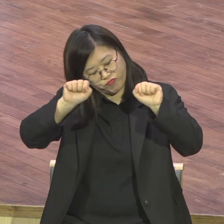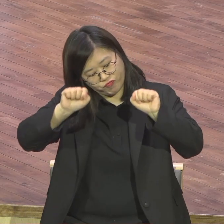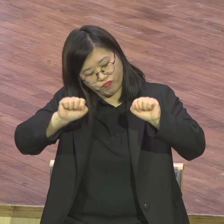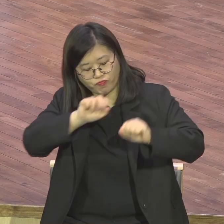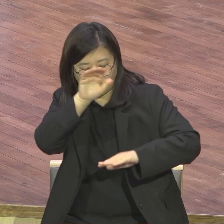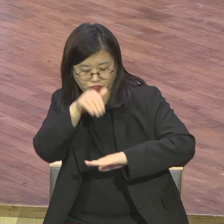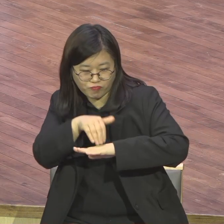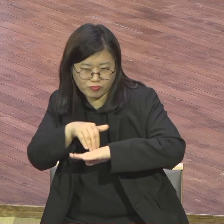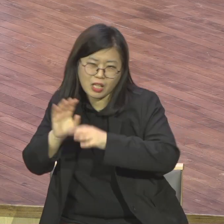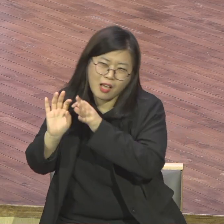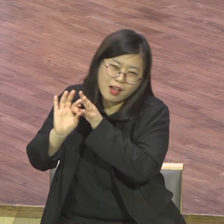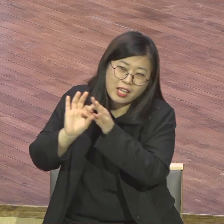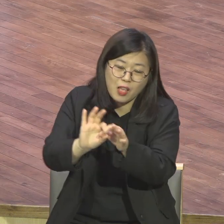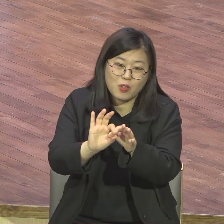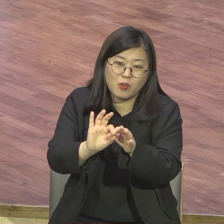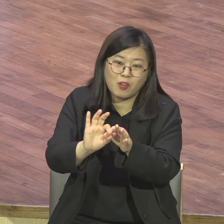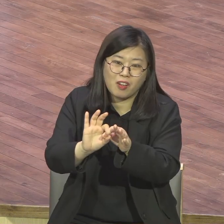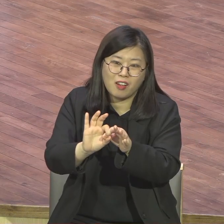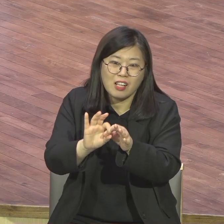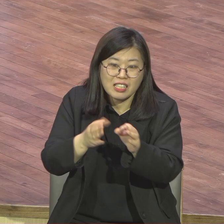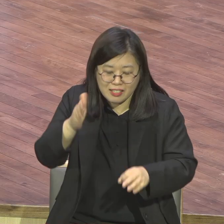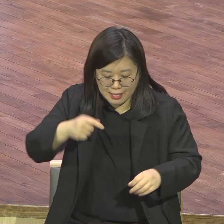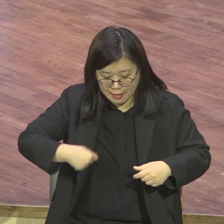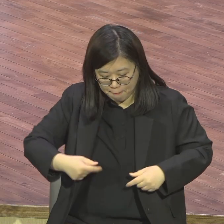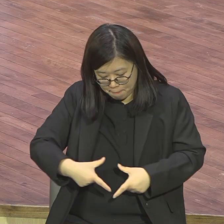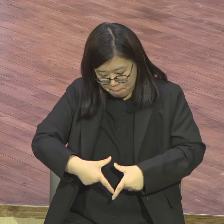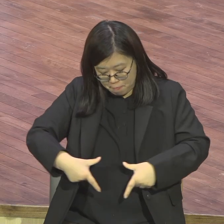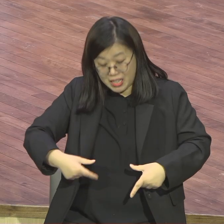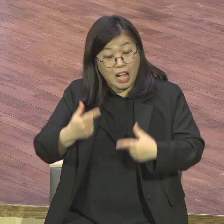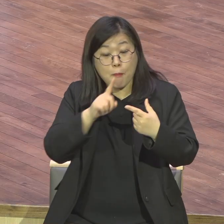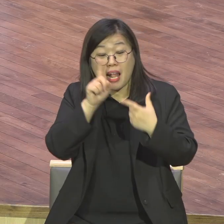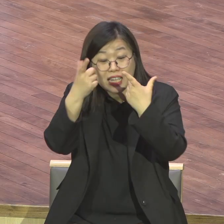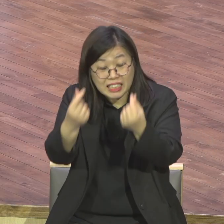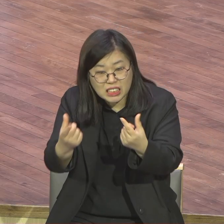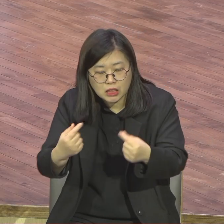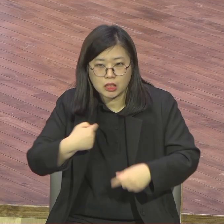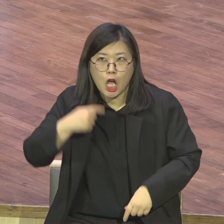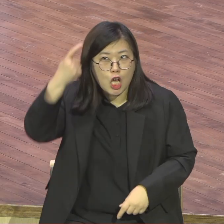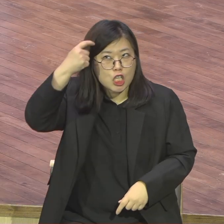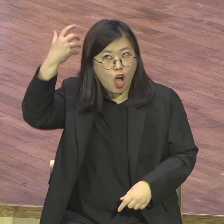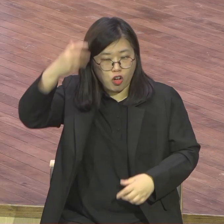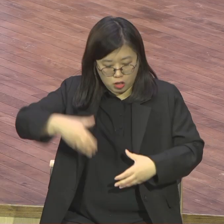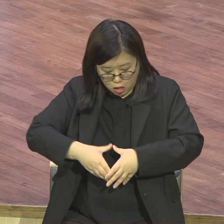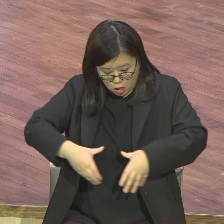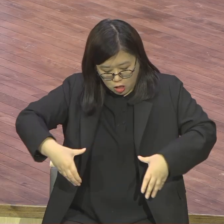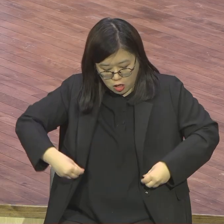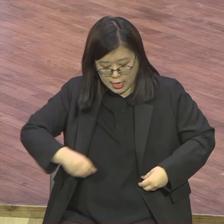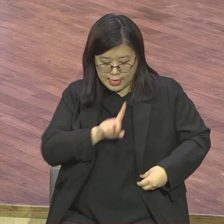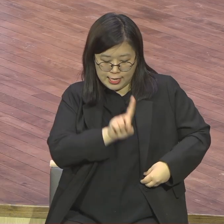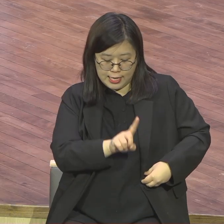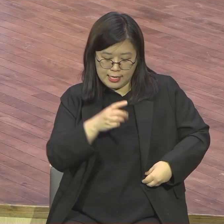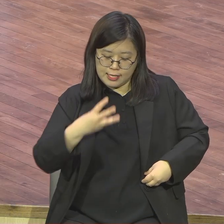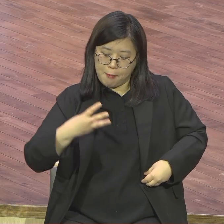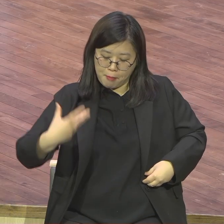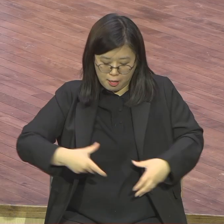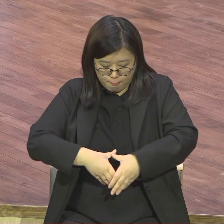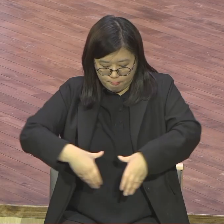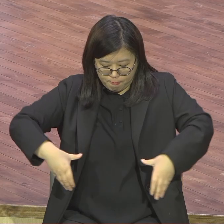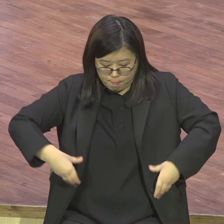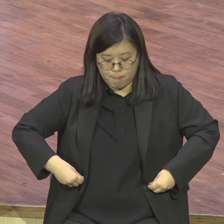시중일 할 때 138로 복근을 딱 채우라니까 배에다. 배에다. 그래서 허리가 아프다. 이런 분들요.